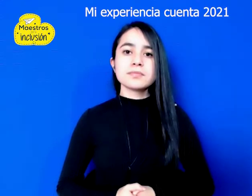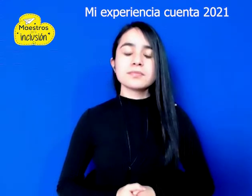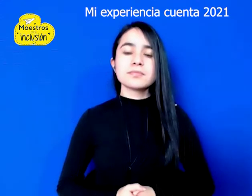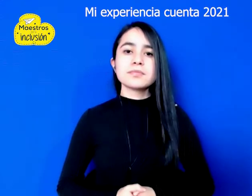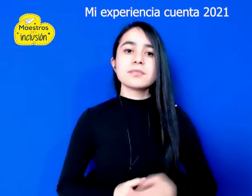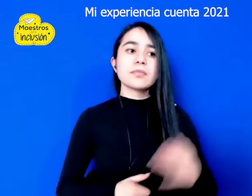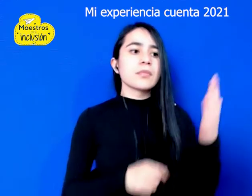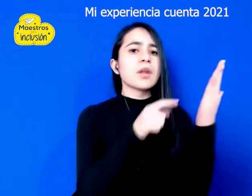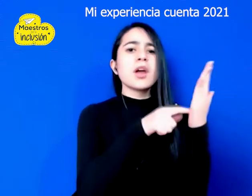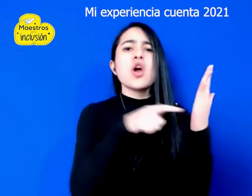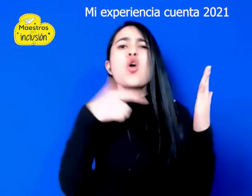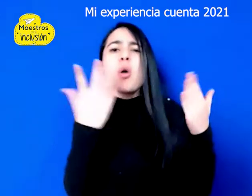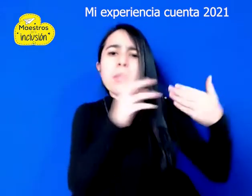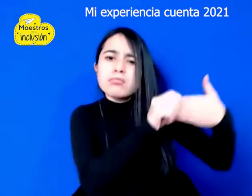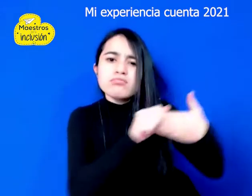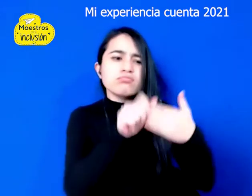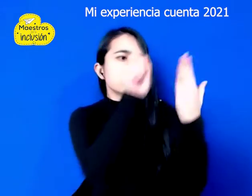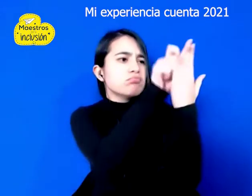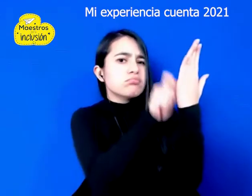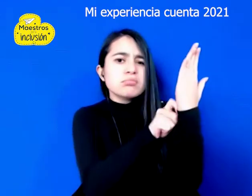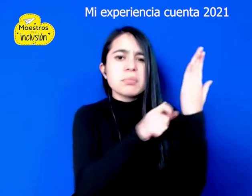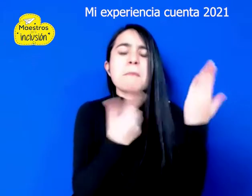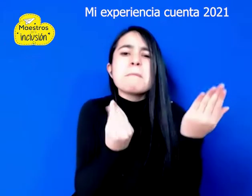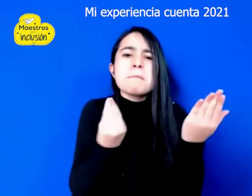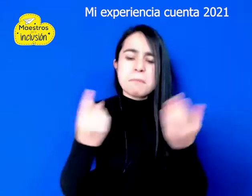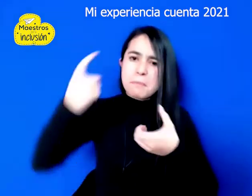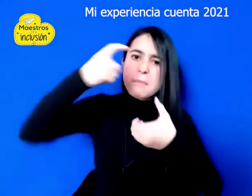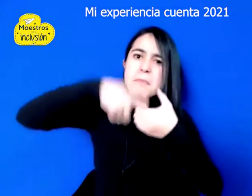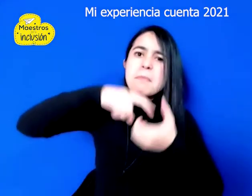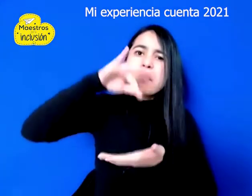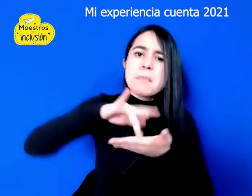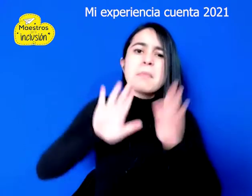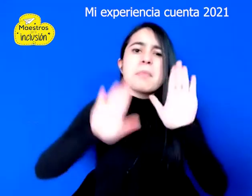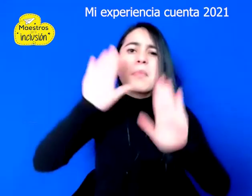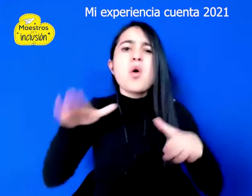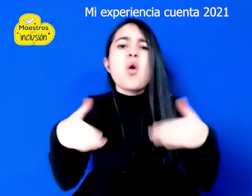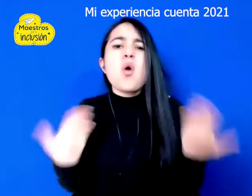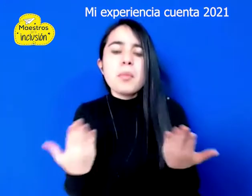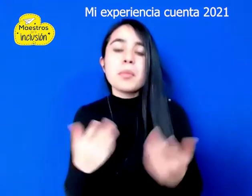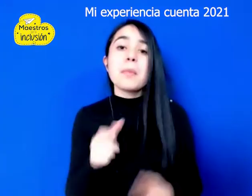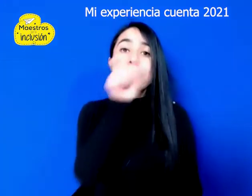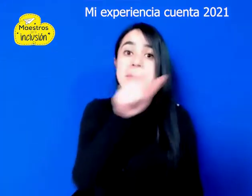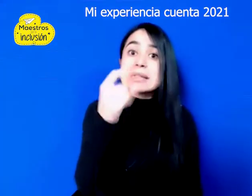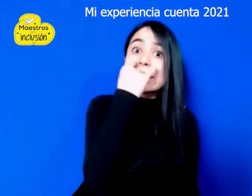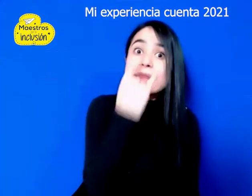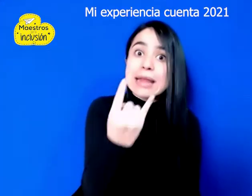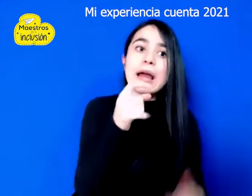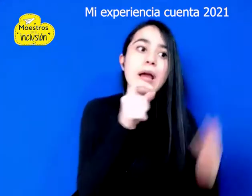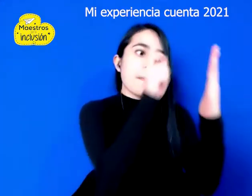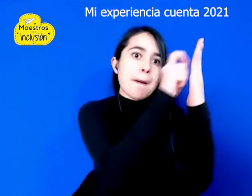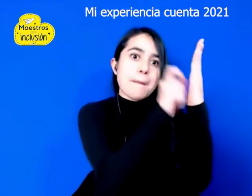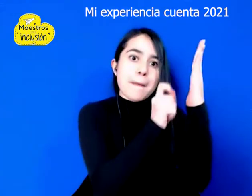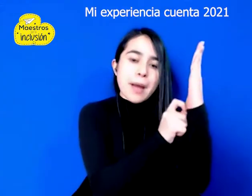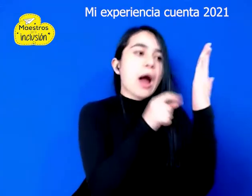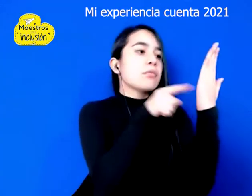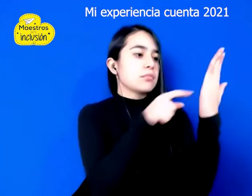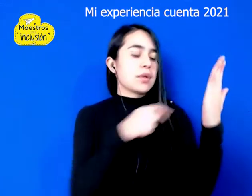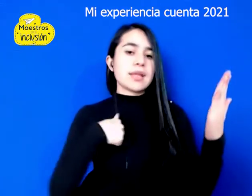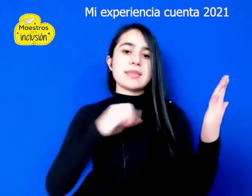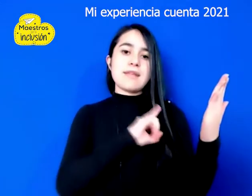¿Cómo postularse a mi experiencia cuenta? Los interesados deberán realizar los siguientes pasos de manera individual teniendo en